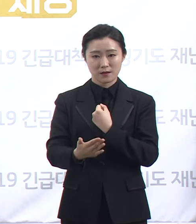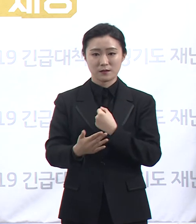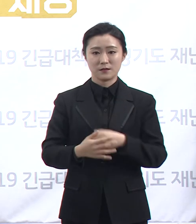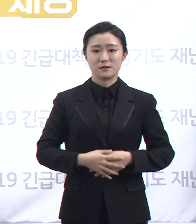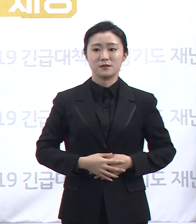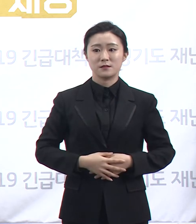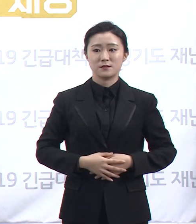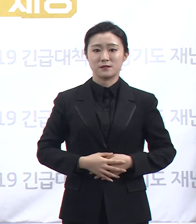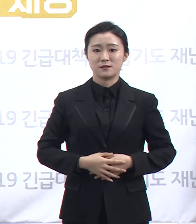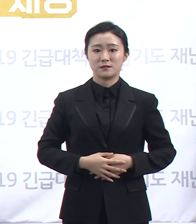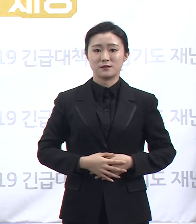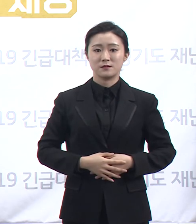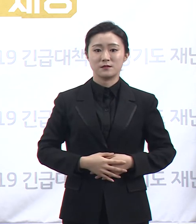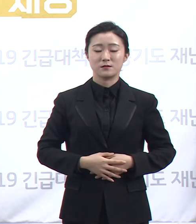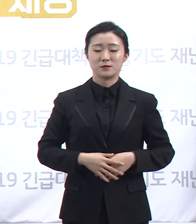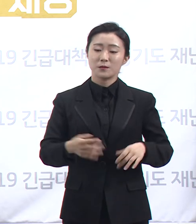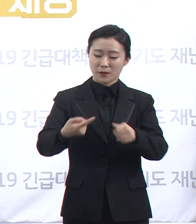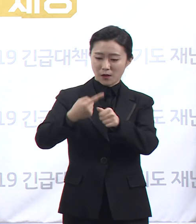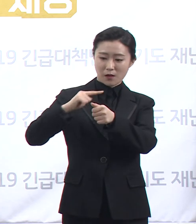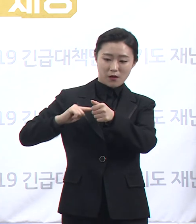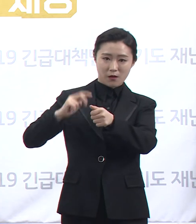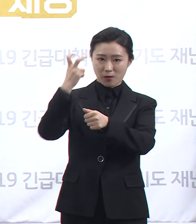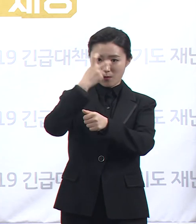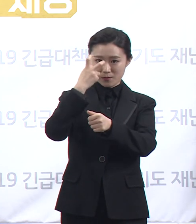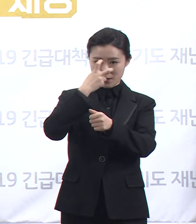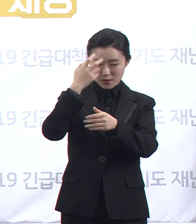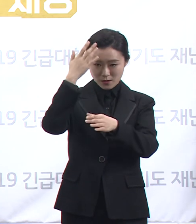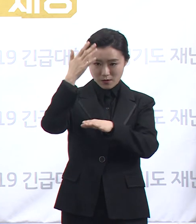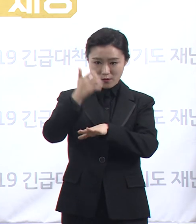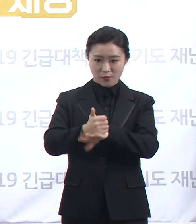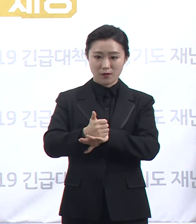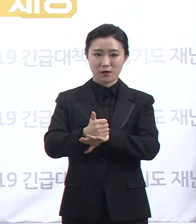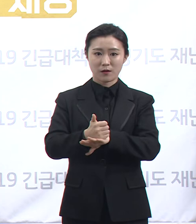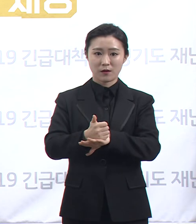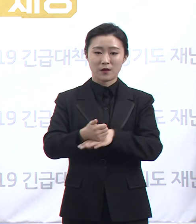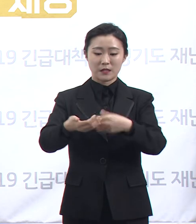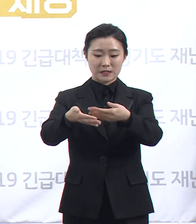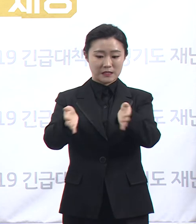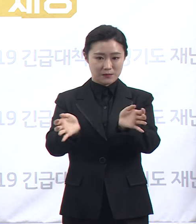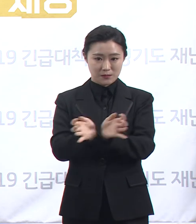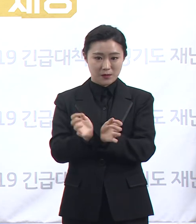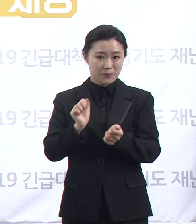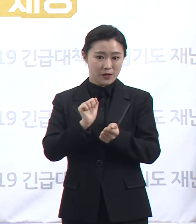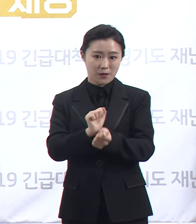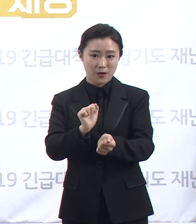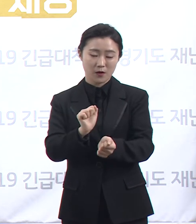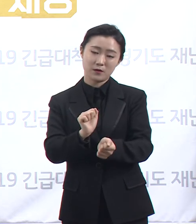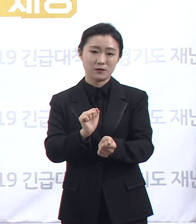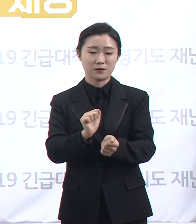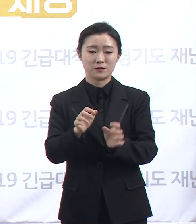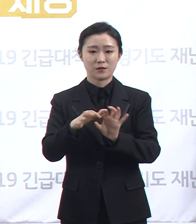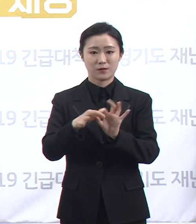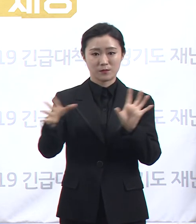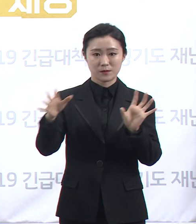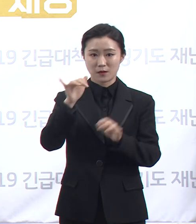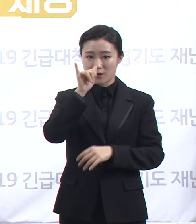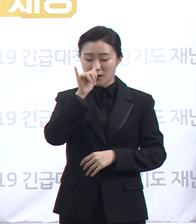현장 역학조사 결과 평택 와인파 집단 감염과는 연관성이 낮은 것으로 확인되어 최종 제외하였습니다.